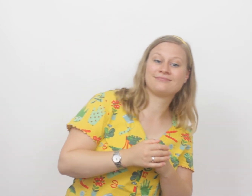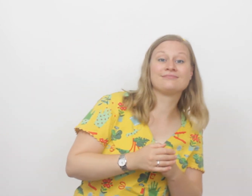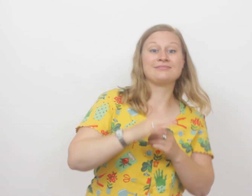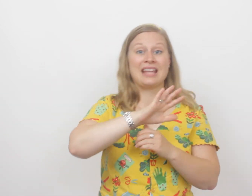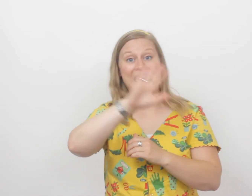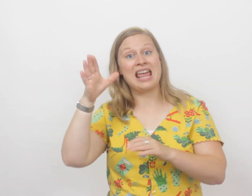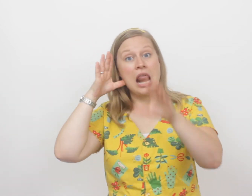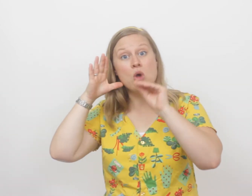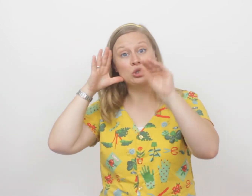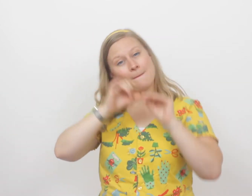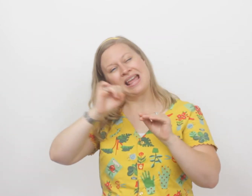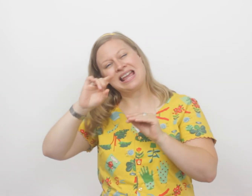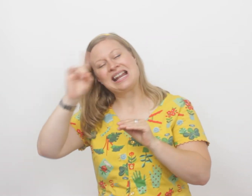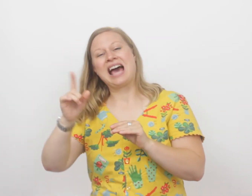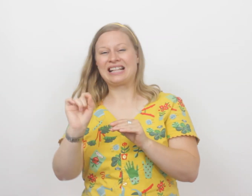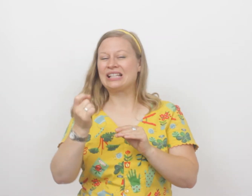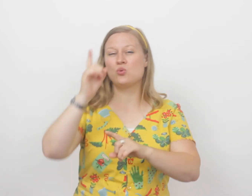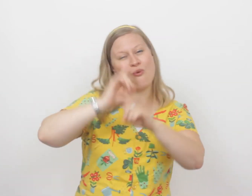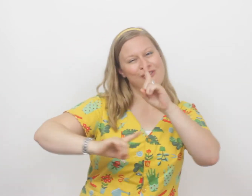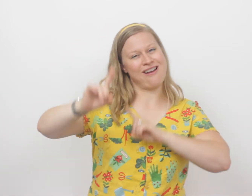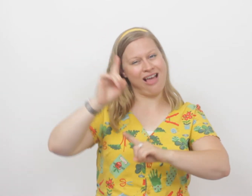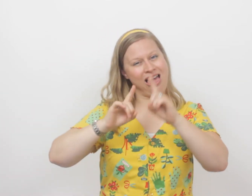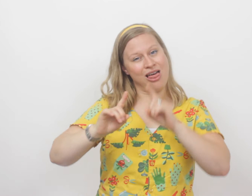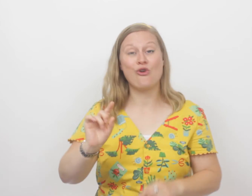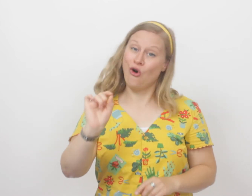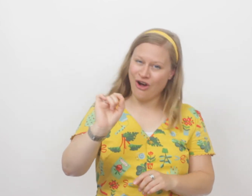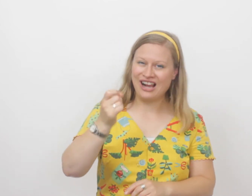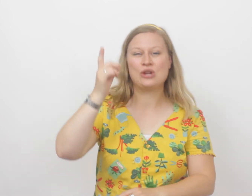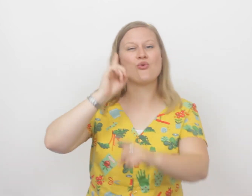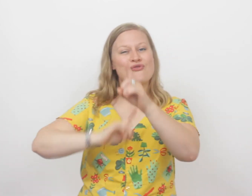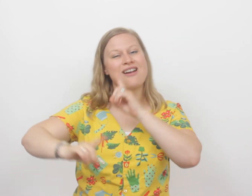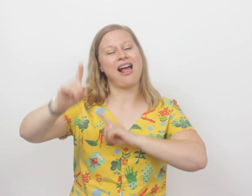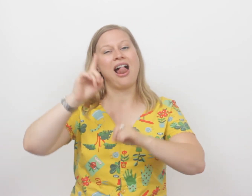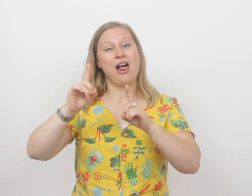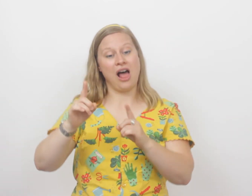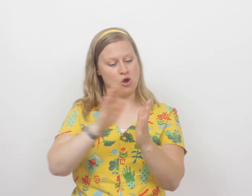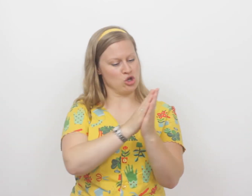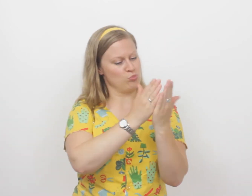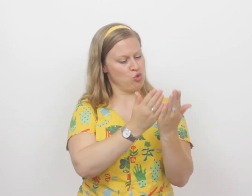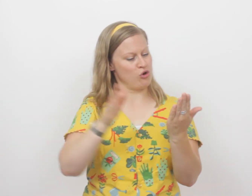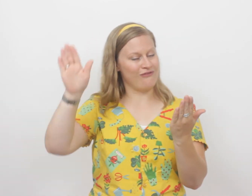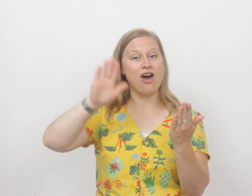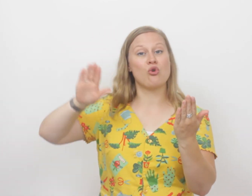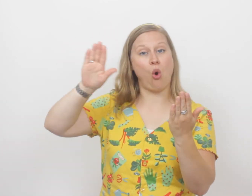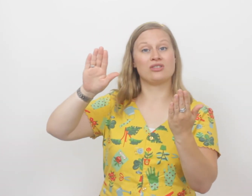Hey luister mee naar een nieuw verhaal, een nieuw verhaal uit het boek van God.